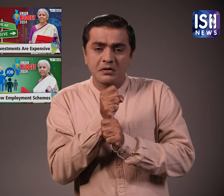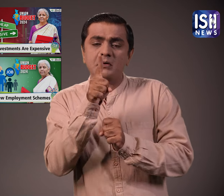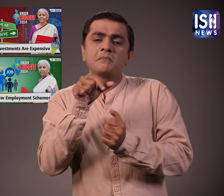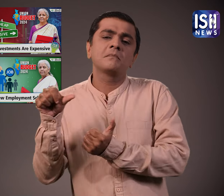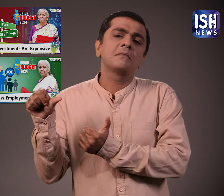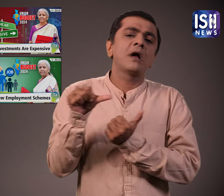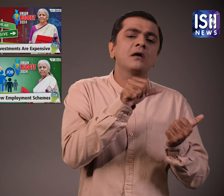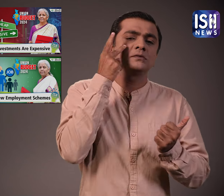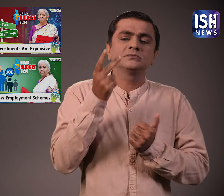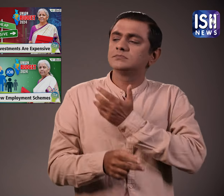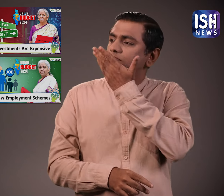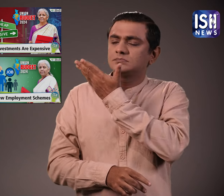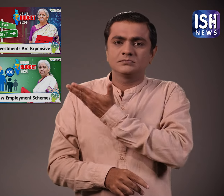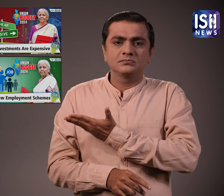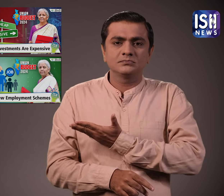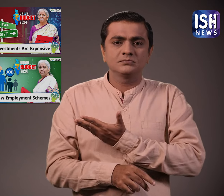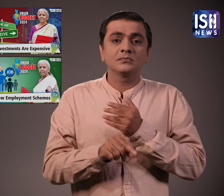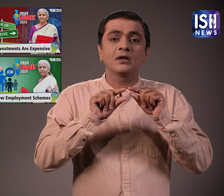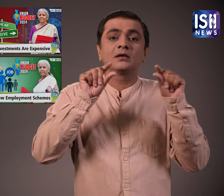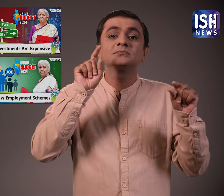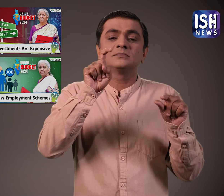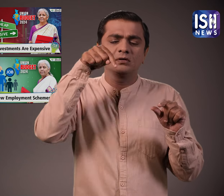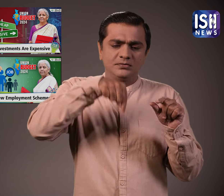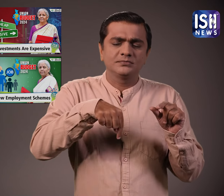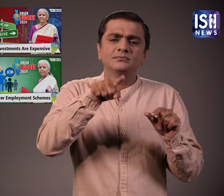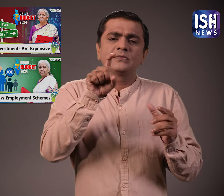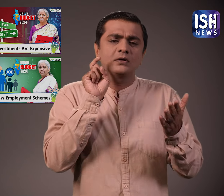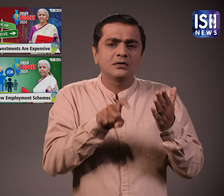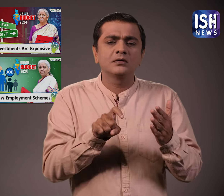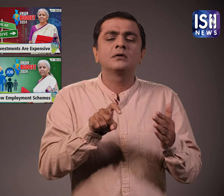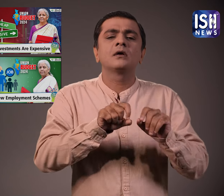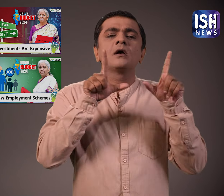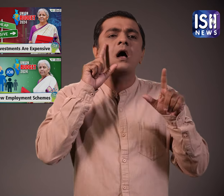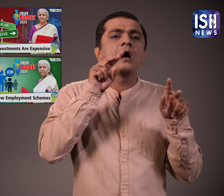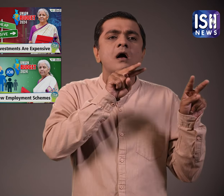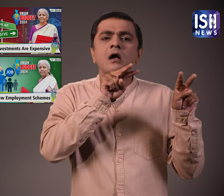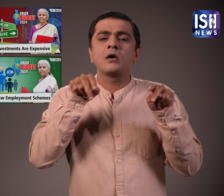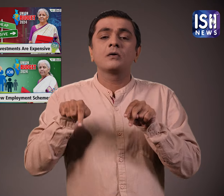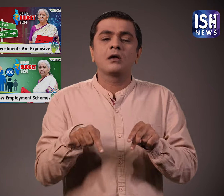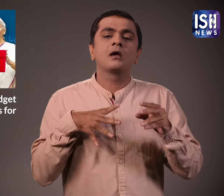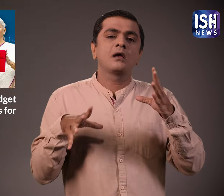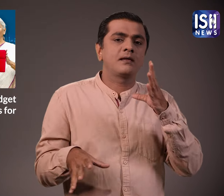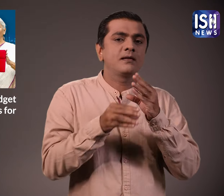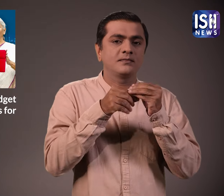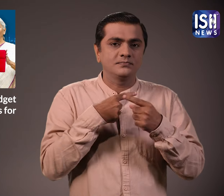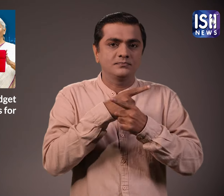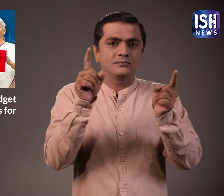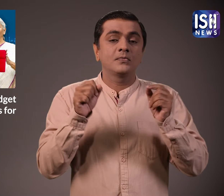देख पाए तो आप उन्हें नीचे दिये गए लिंक पर क्लिक करके यहां देख सकते है अब मैं इसमें कुछ और जोड़ना चाहता हूँ